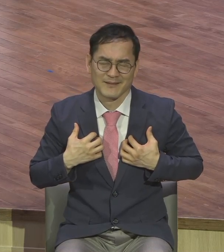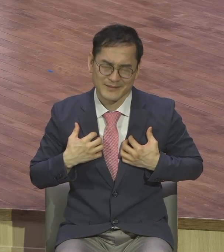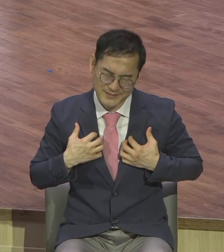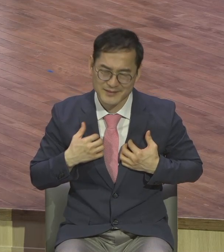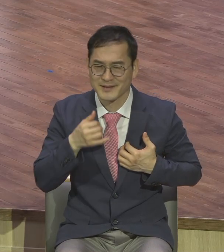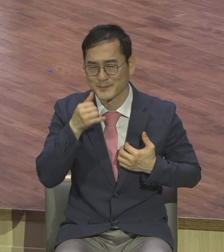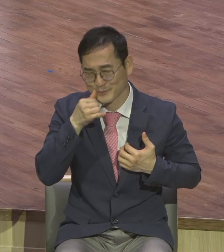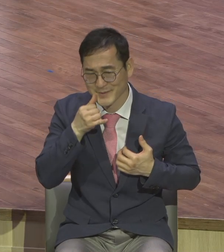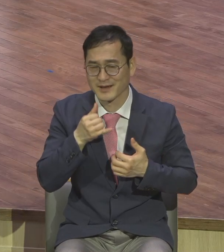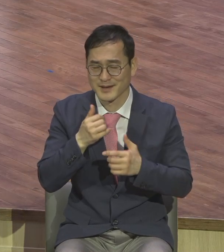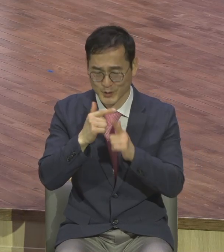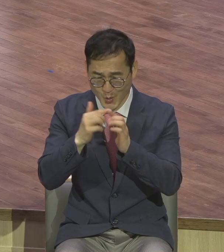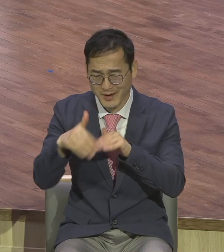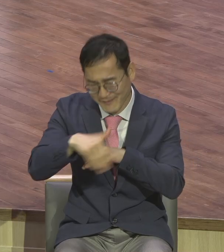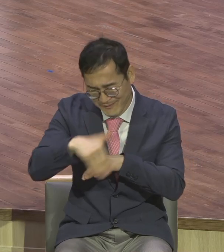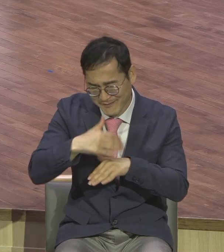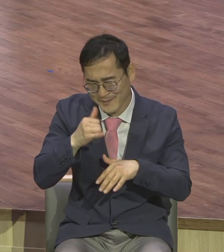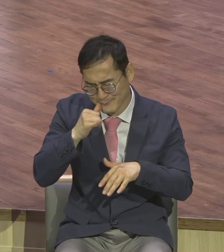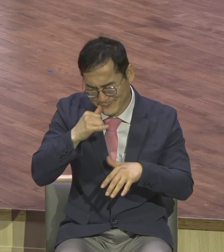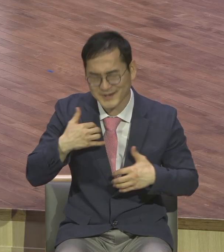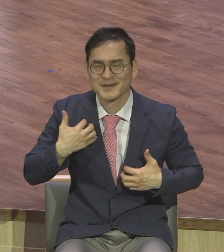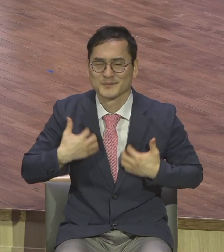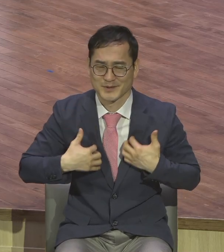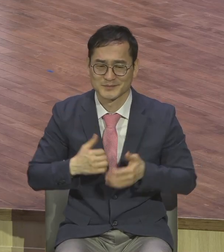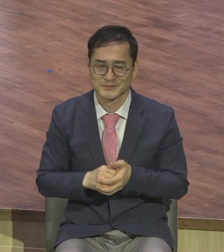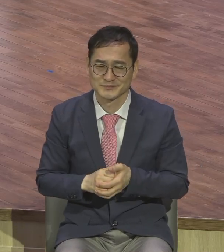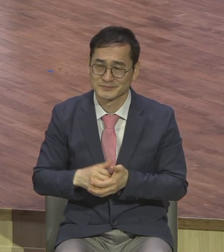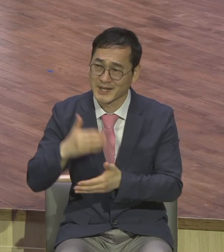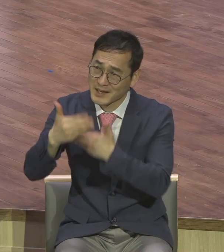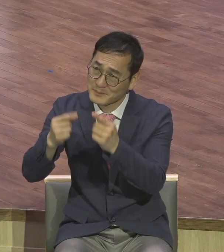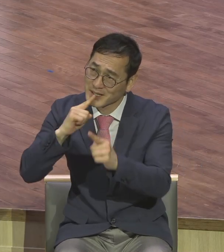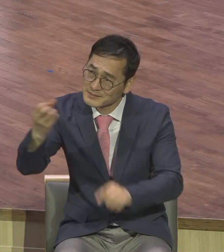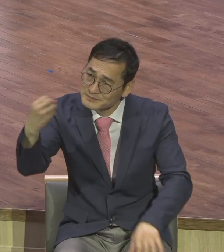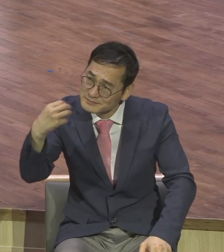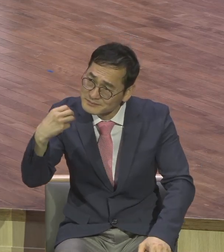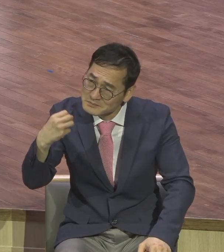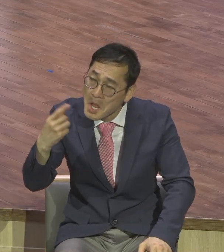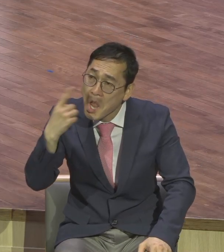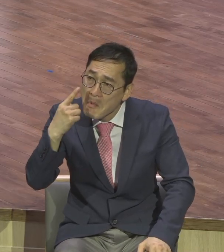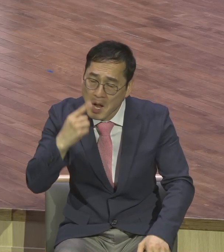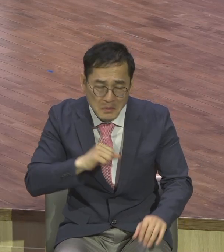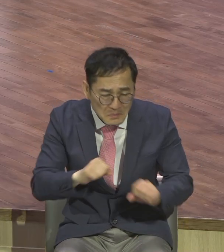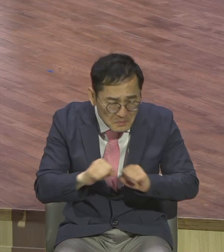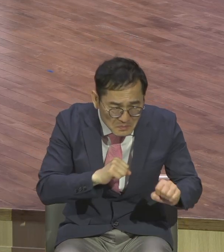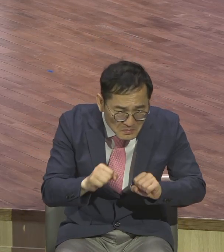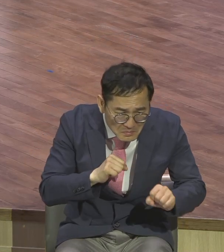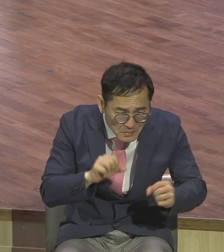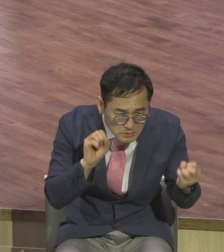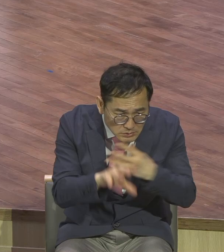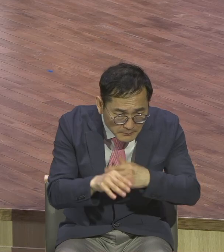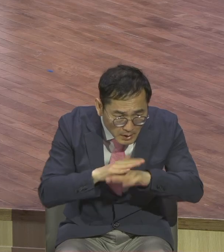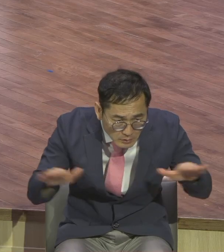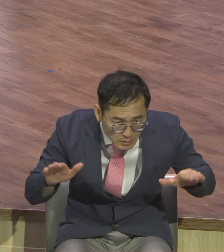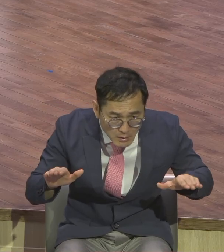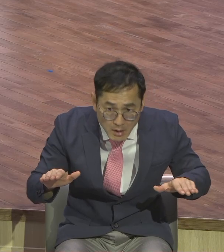실제로 내 생각보다 내 경험보다도 내가 실천해봤더니 하나님께서 응답해 주시더라. 이게 신앙생활이에요.